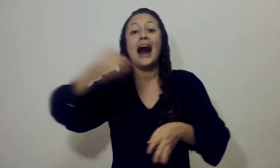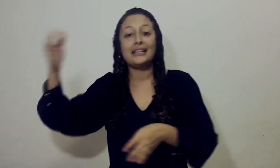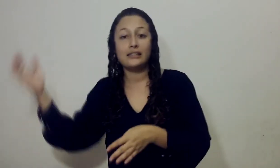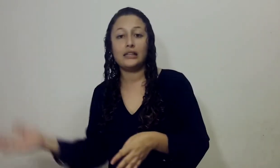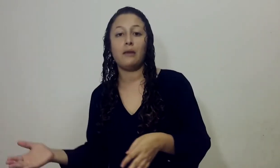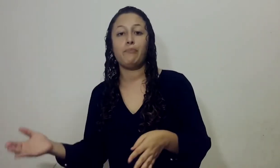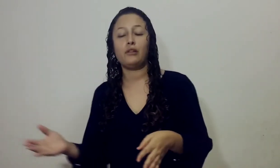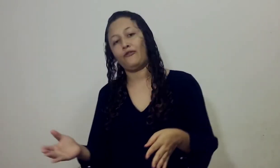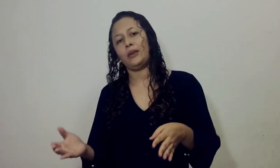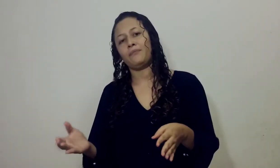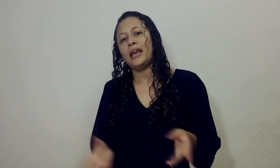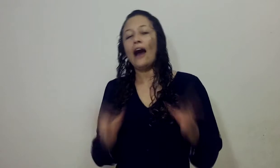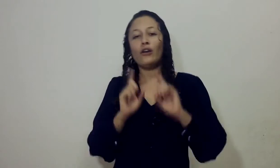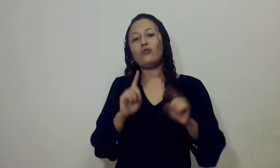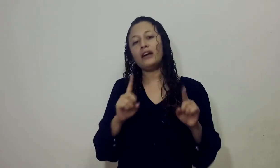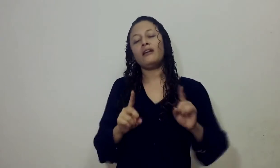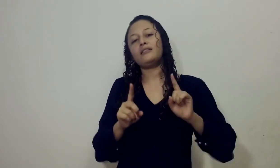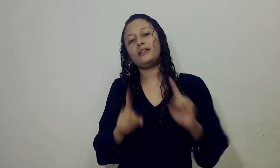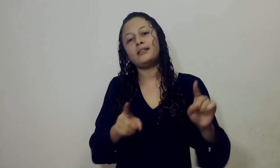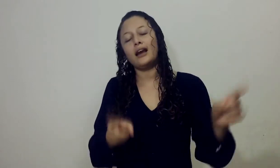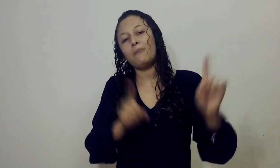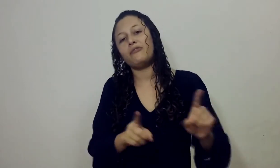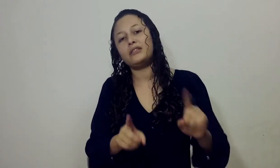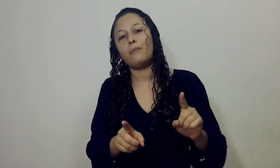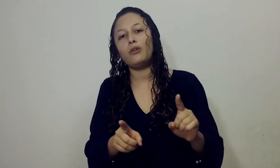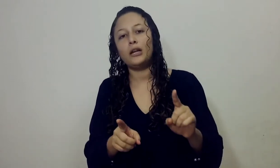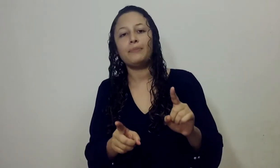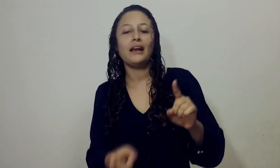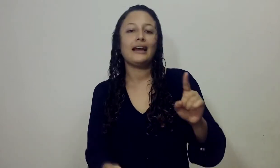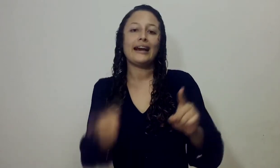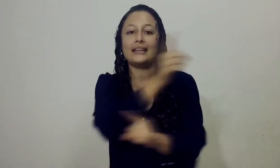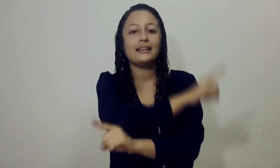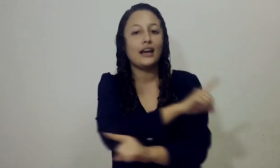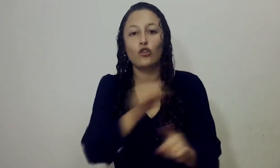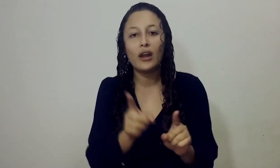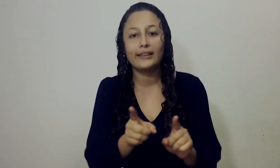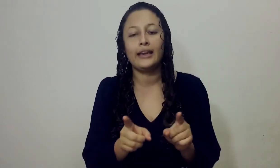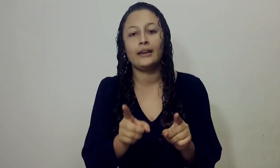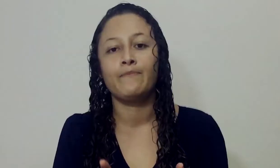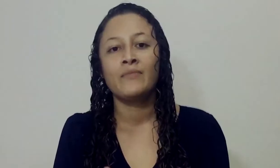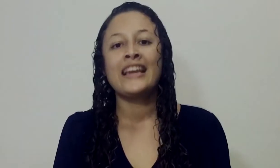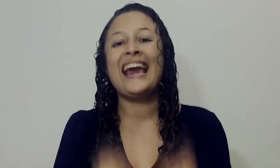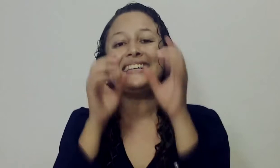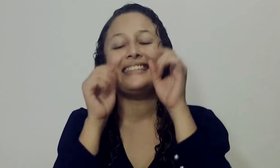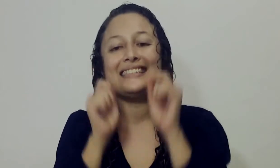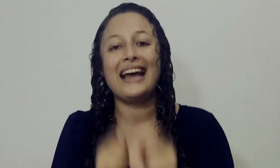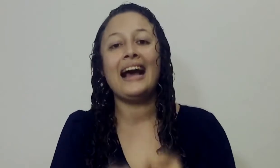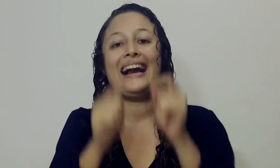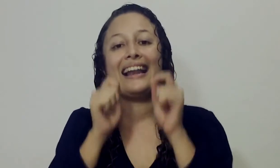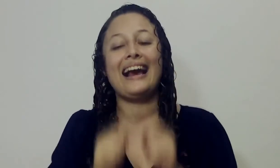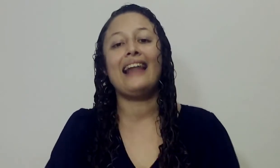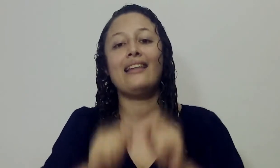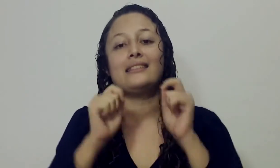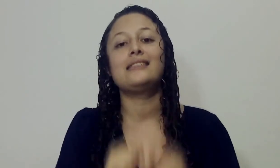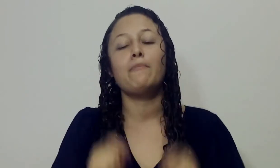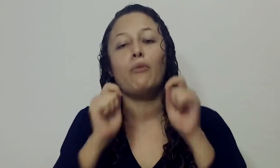historia Hasta el tiempo del fin Ahora hay una característica de la profecía apocalíptica que la clásica no la tiene Que es que está